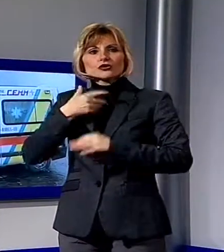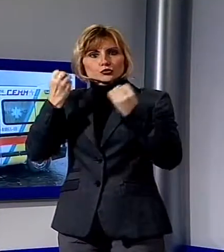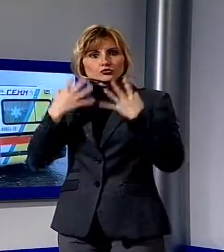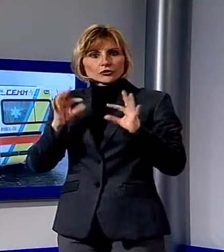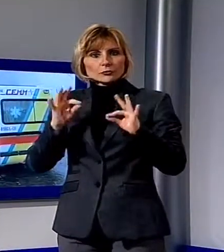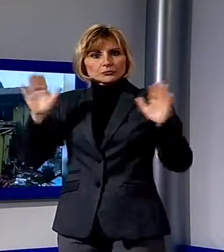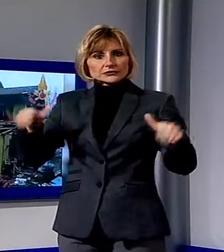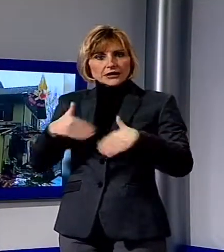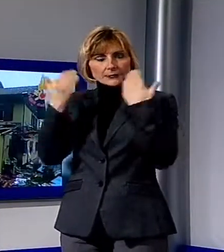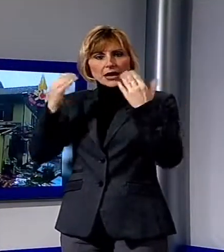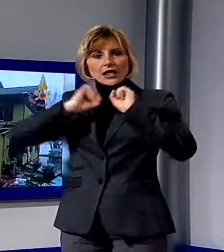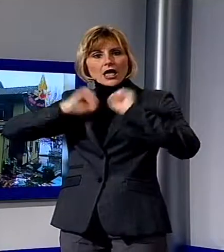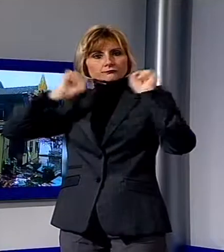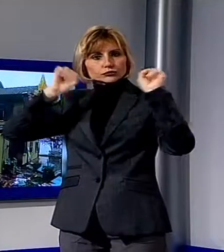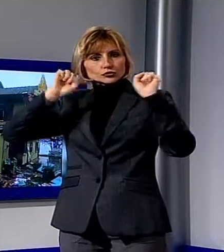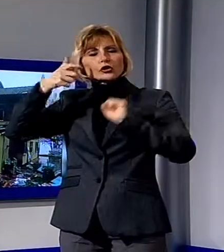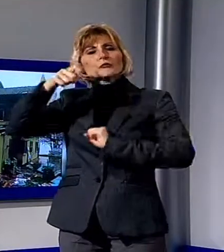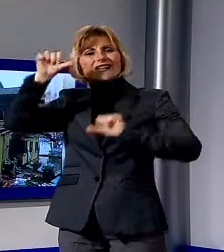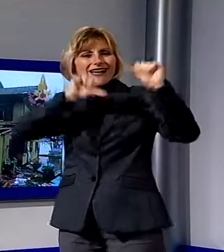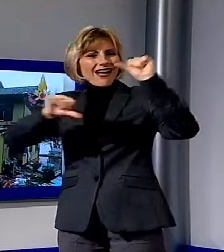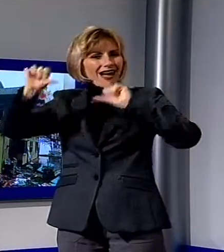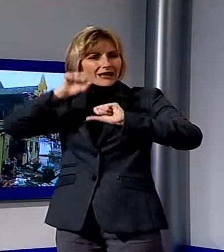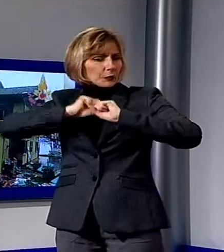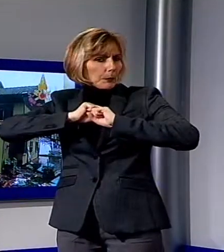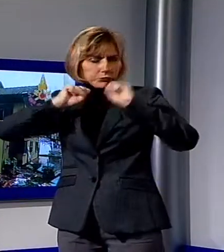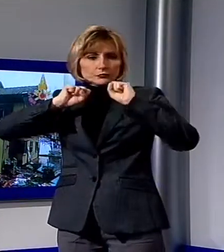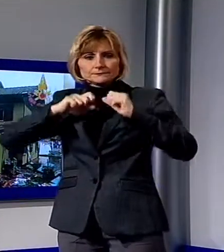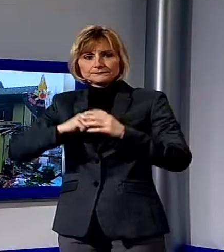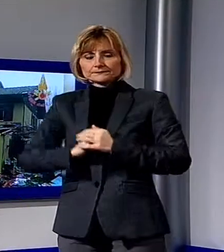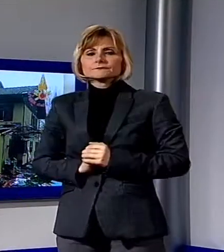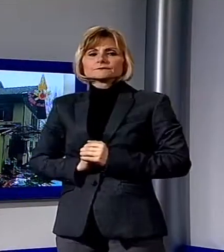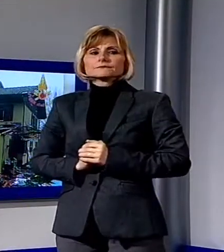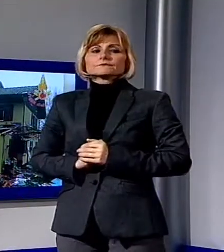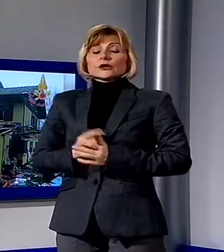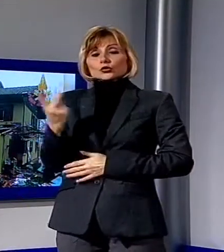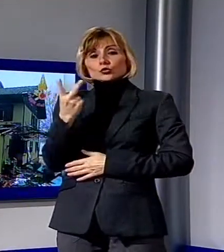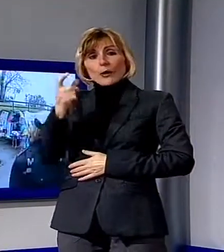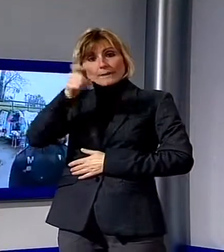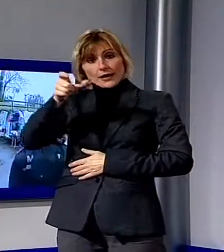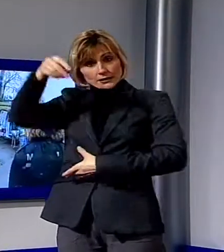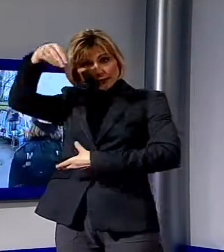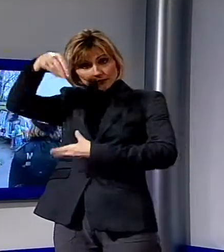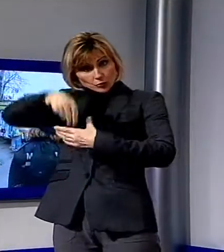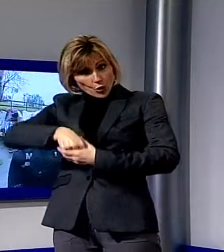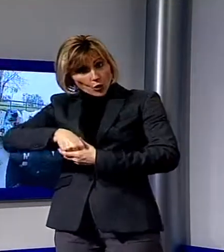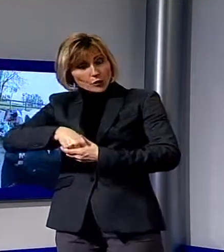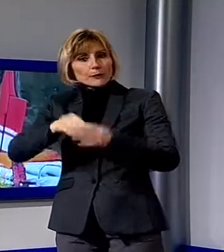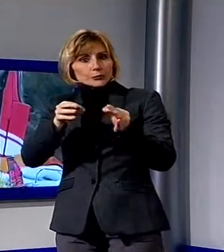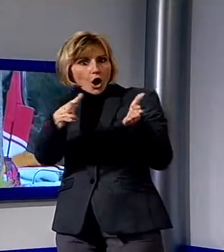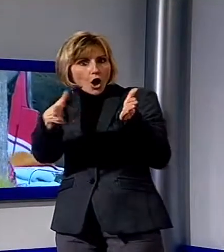presumibilmente per una fuga di gas. Fortunatamente non sono in pericolo di vita le due persone che si trovavano nell'abitazione al momento